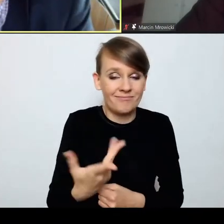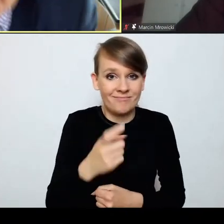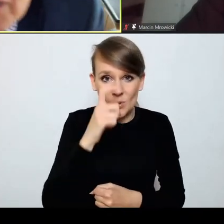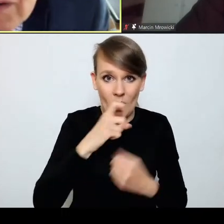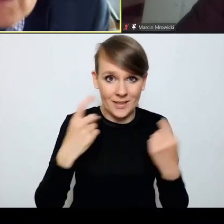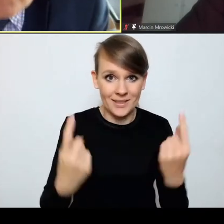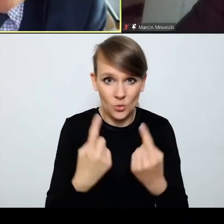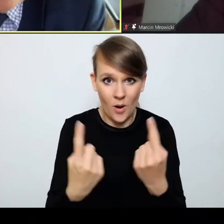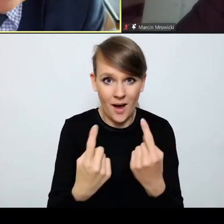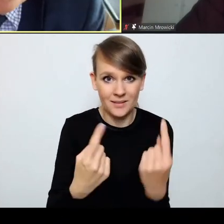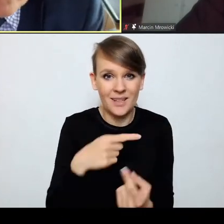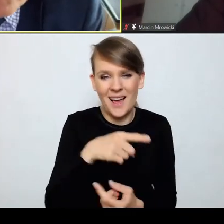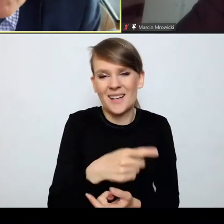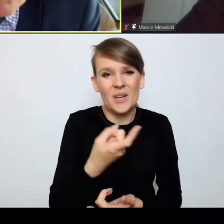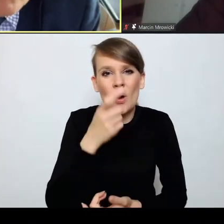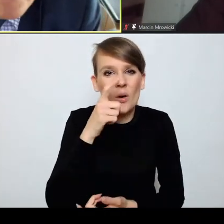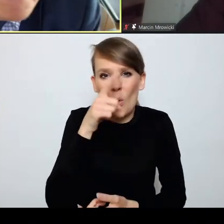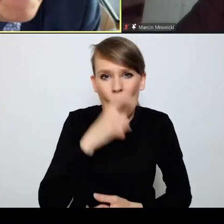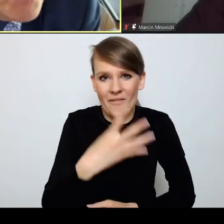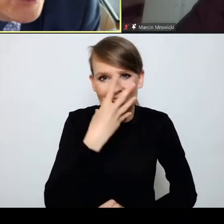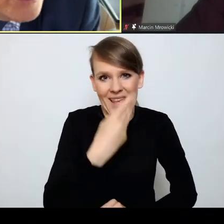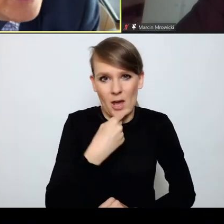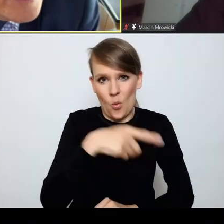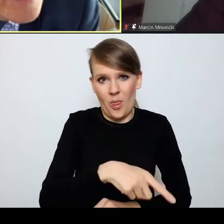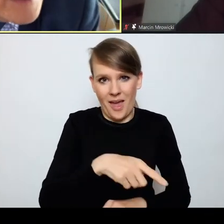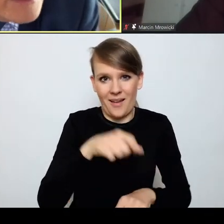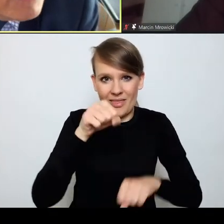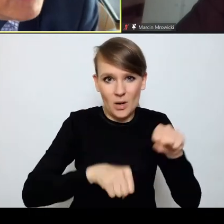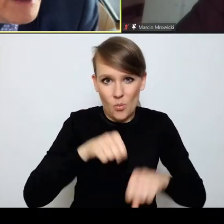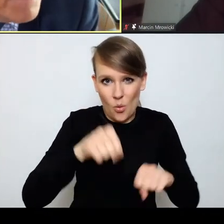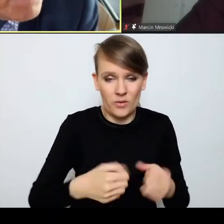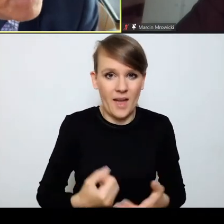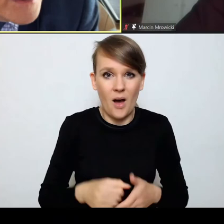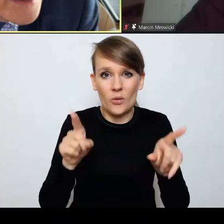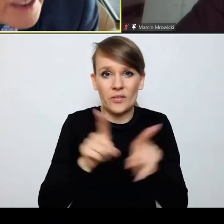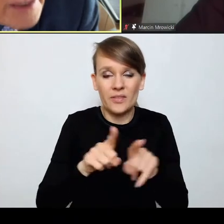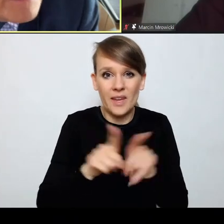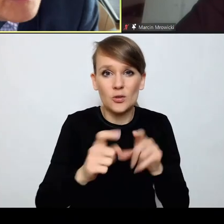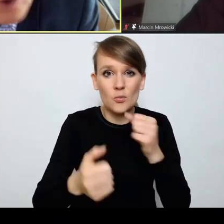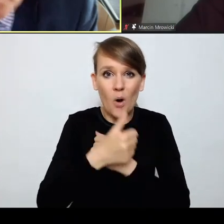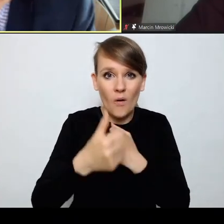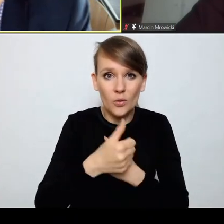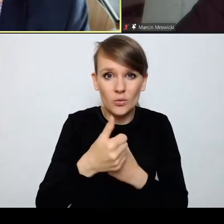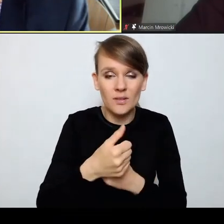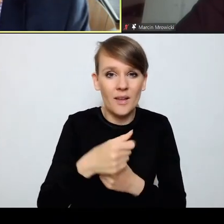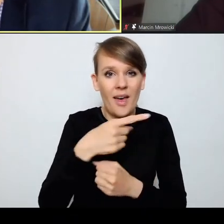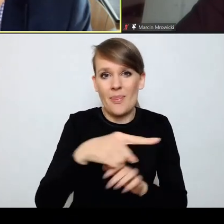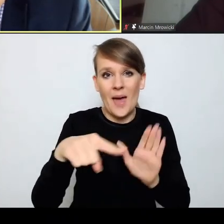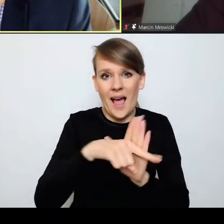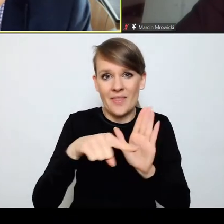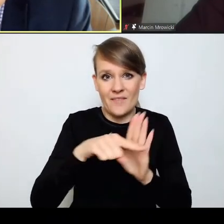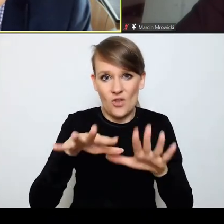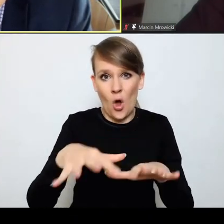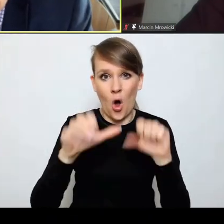i dla wizerunku Trybunału i ze względu na negatywny odbiór tego